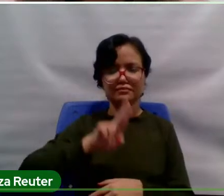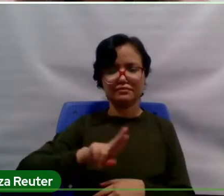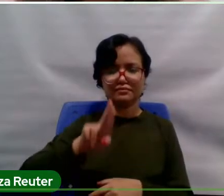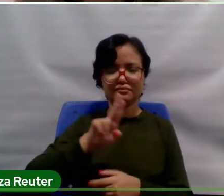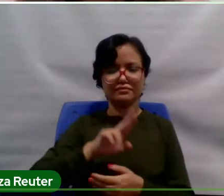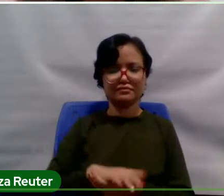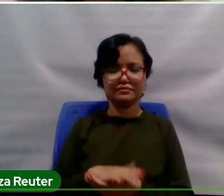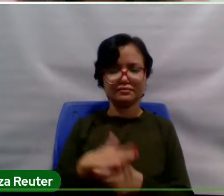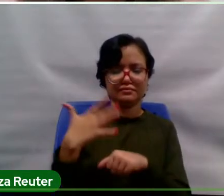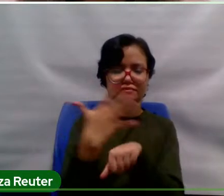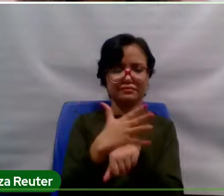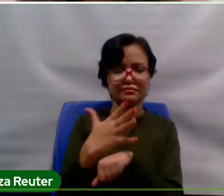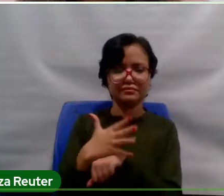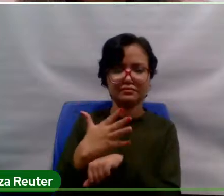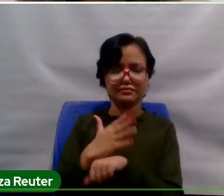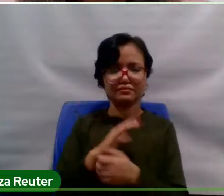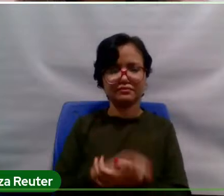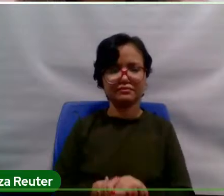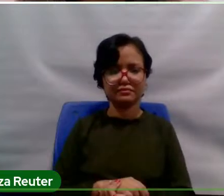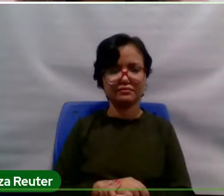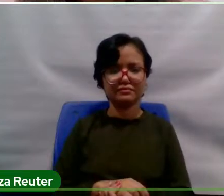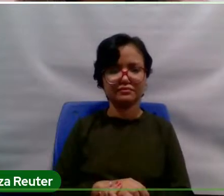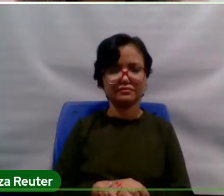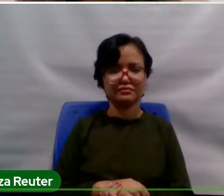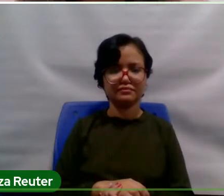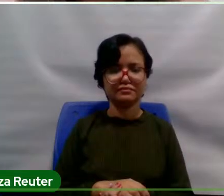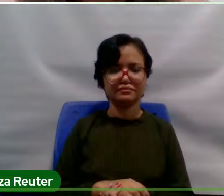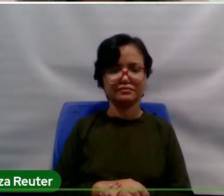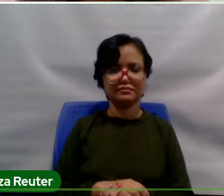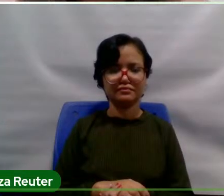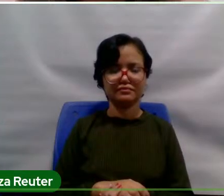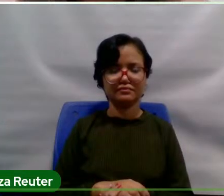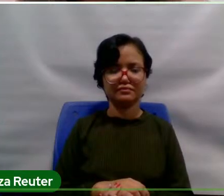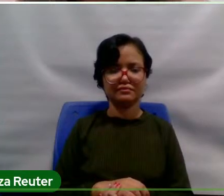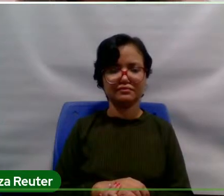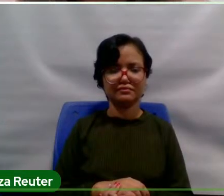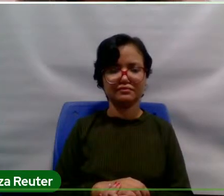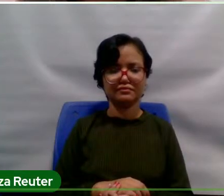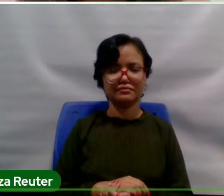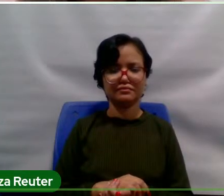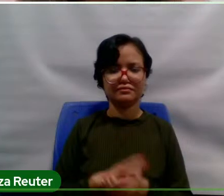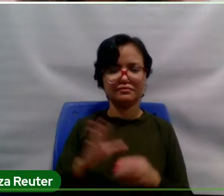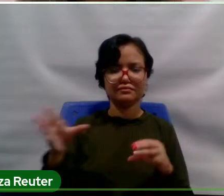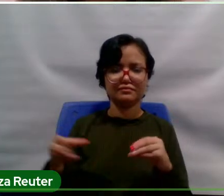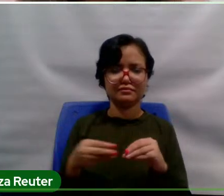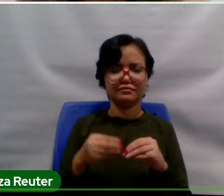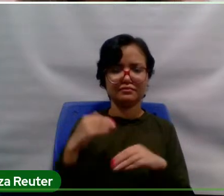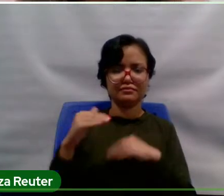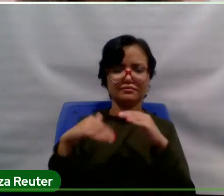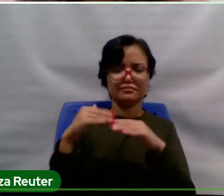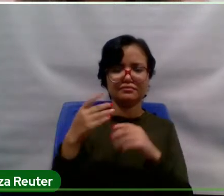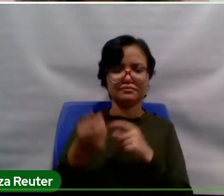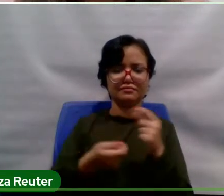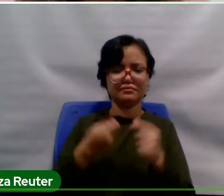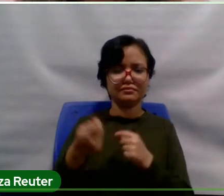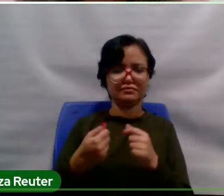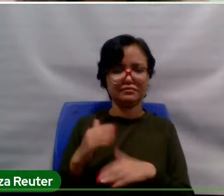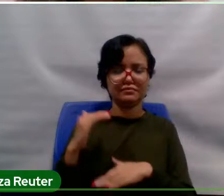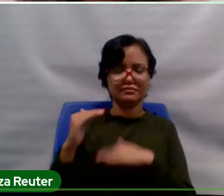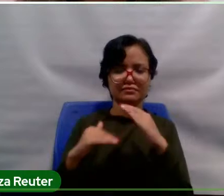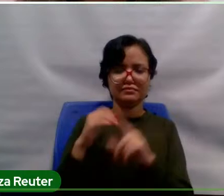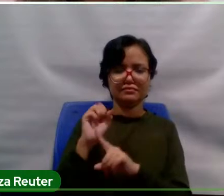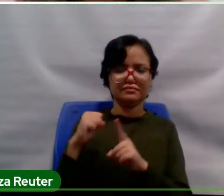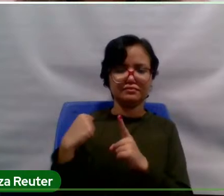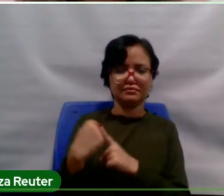atuando, está gerando, né? Contribuindo com o desenvolvimento econômico, desenvolvimento social